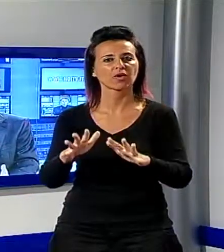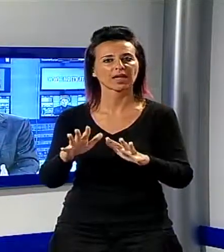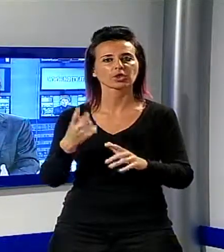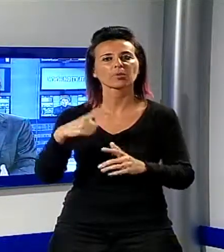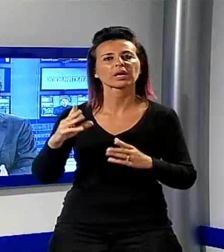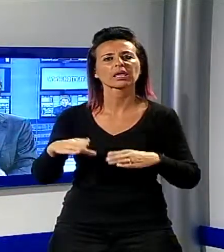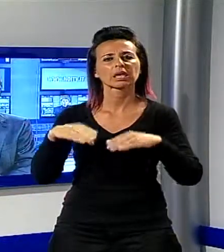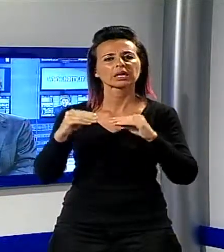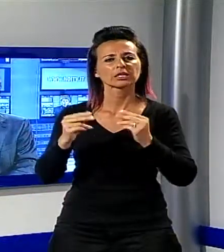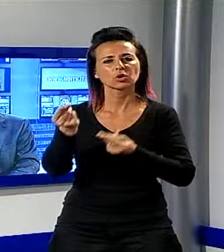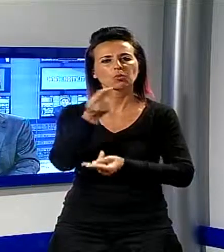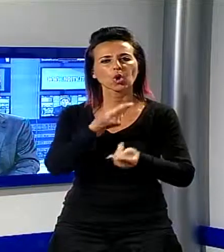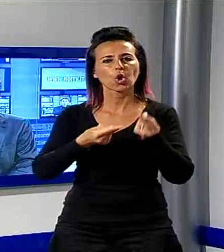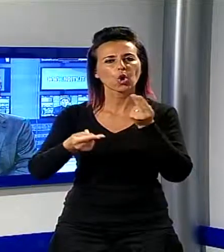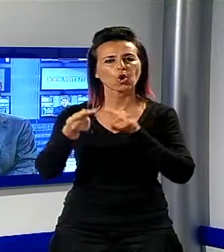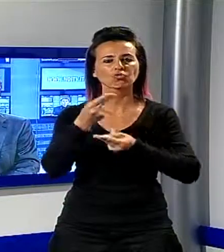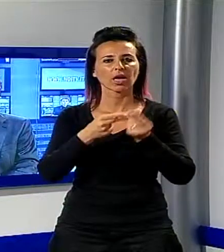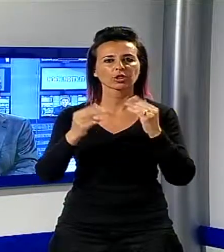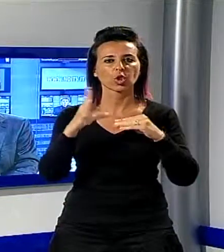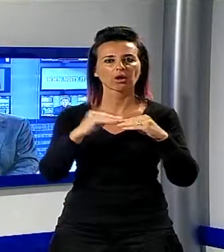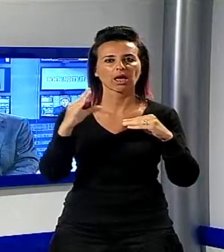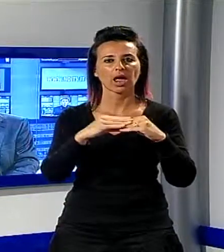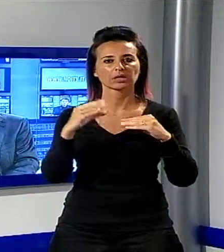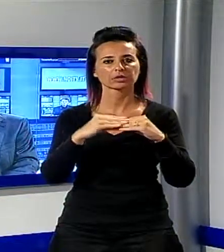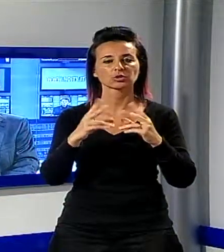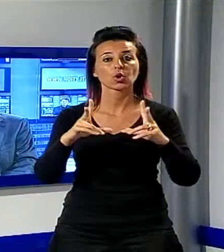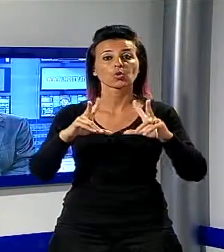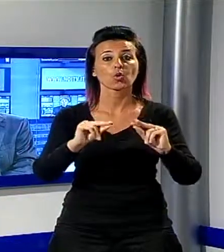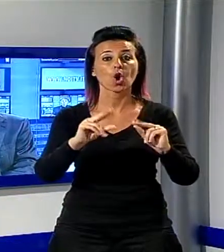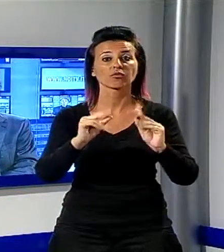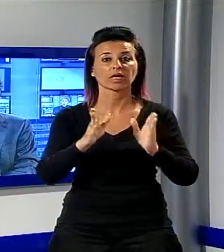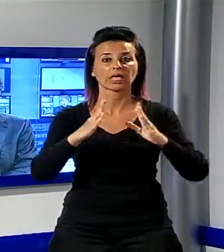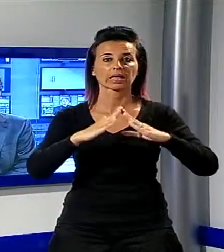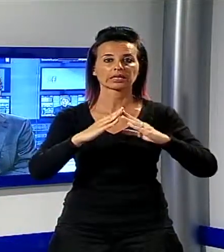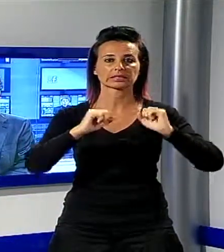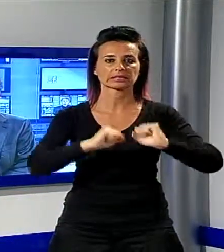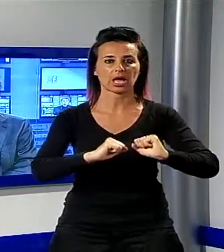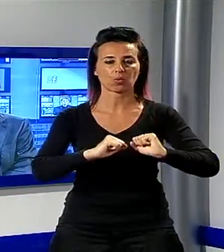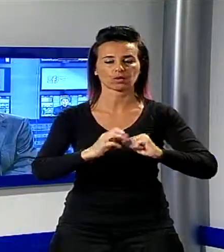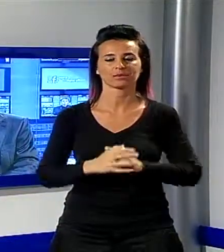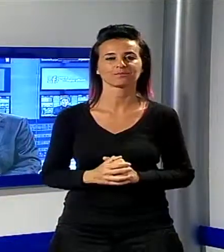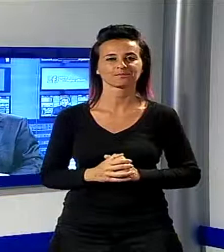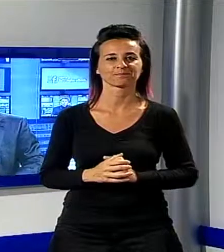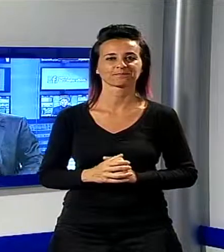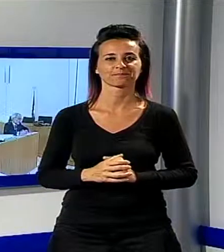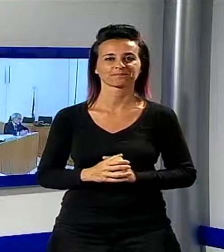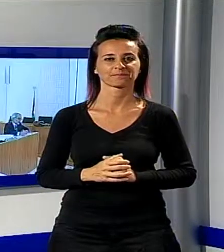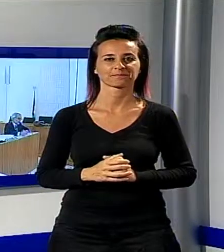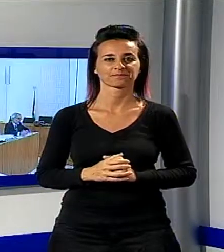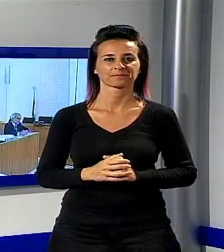'inizio del progetto di realizzazione di una nuova casa della salute. Ci spiega tutto Luigi Casentini.